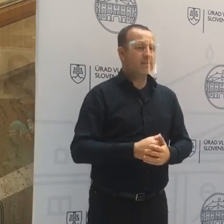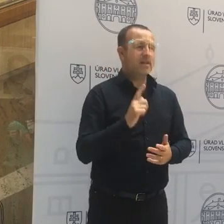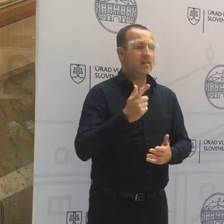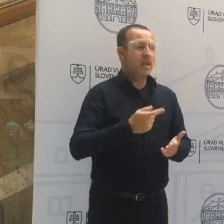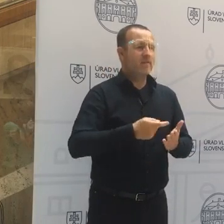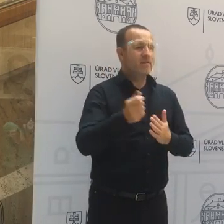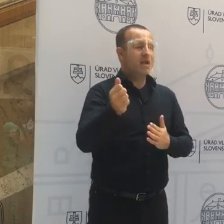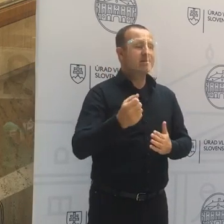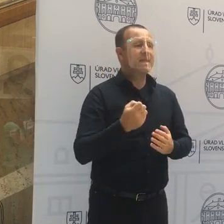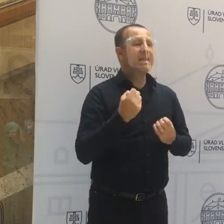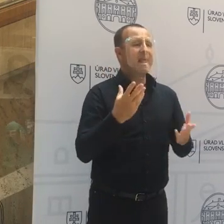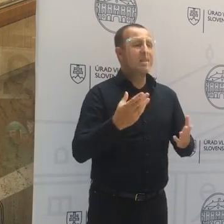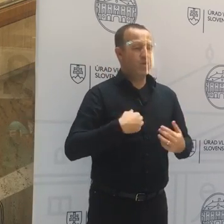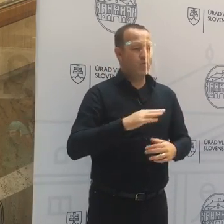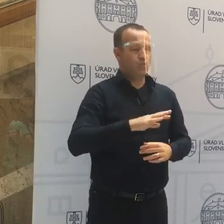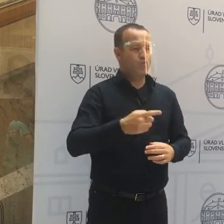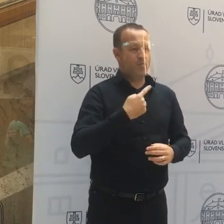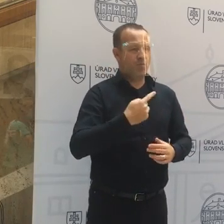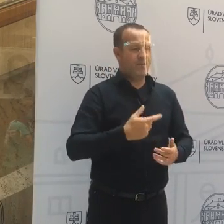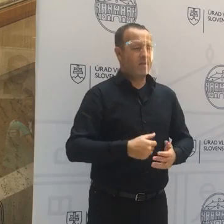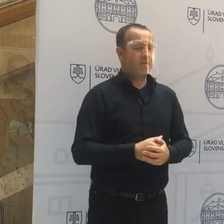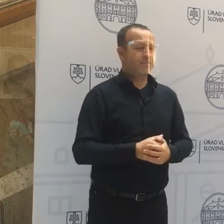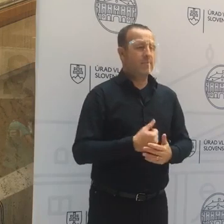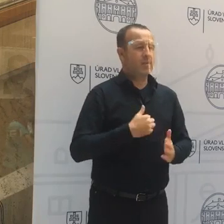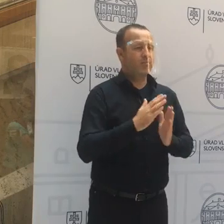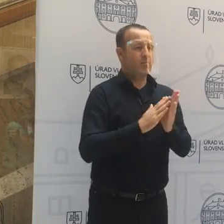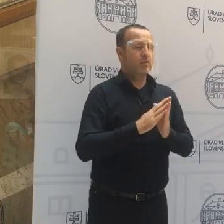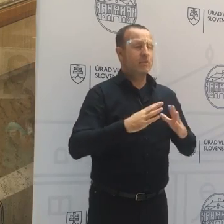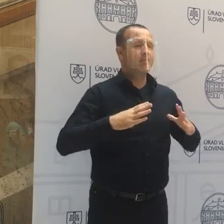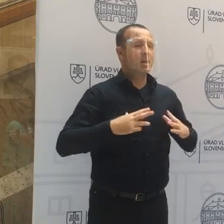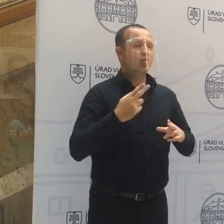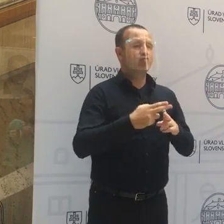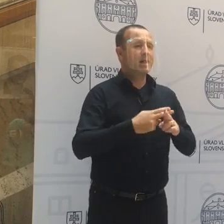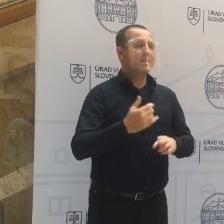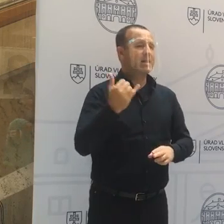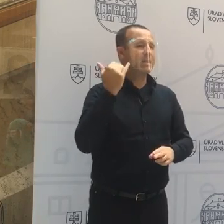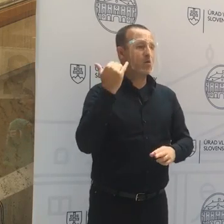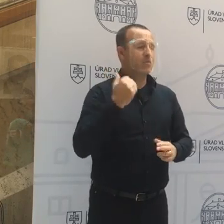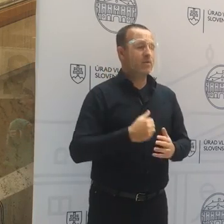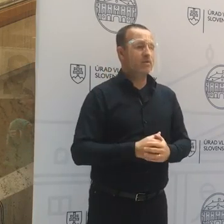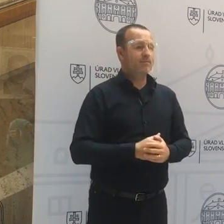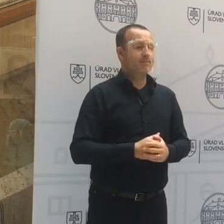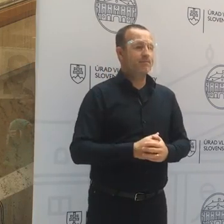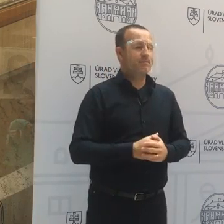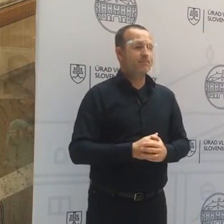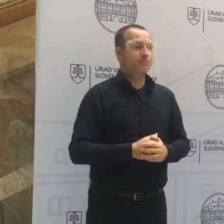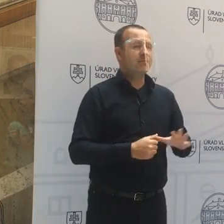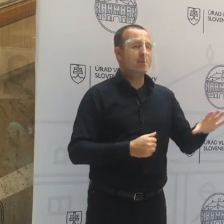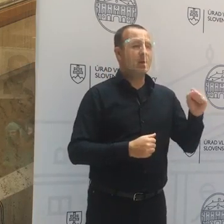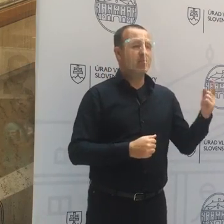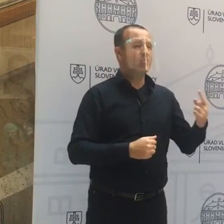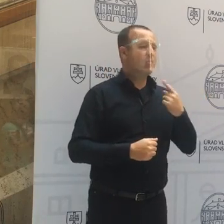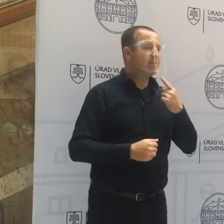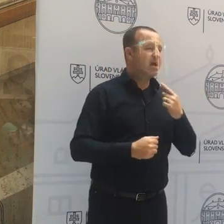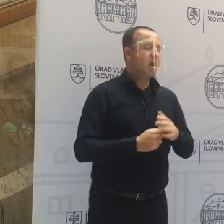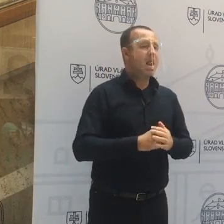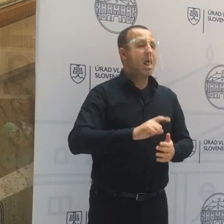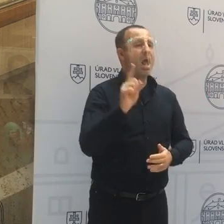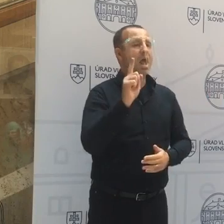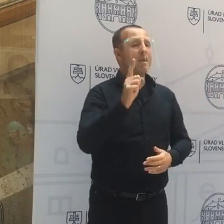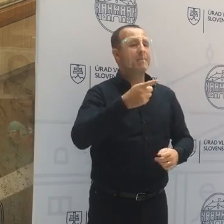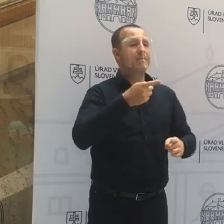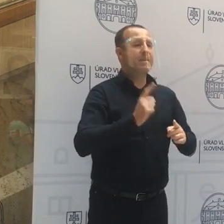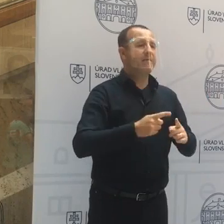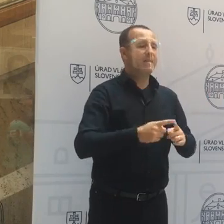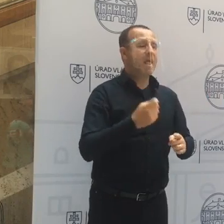nevypláca pomoc, to už som povedal. Teraz poprosím pána štátneho tajomníka, aby stanovil vlastne, aby povedal, aké pravidlá sú vtedy,